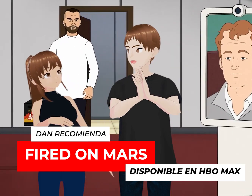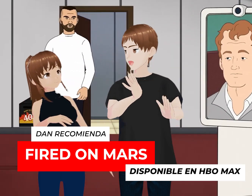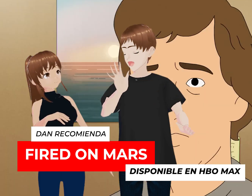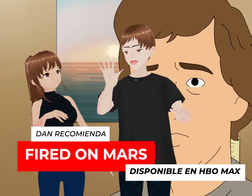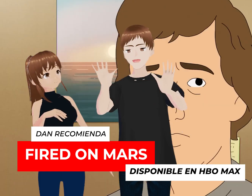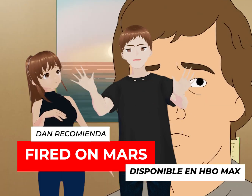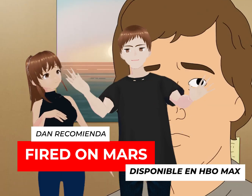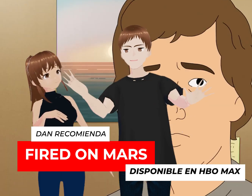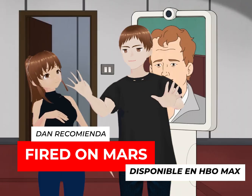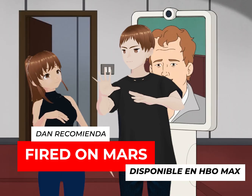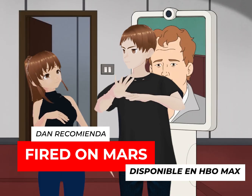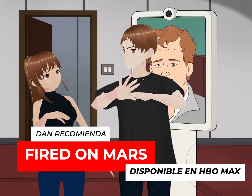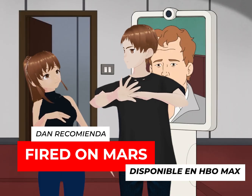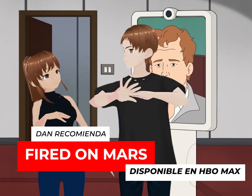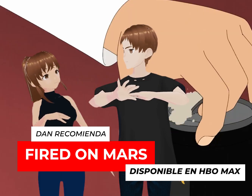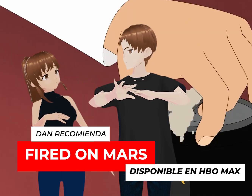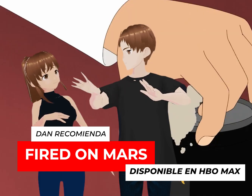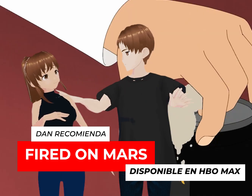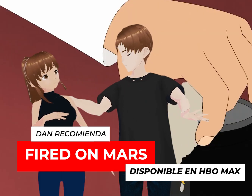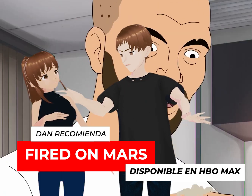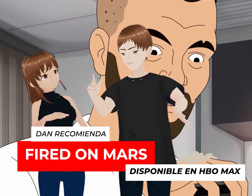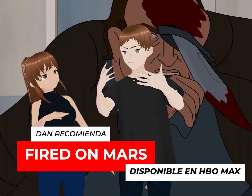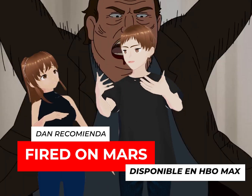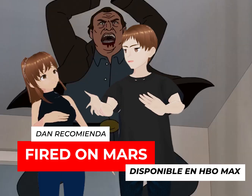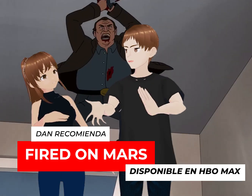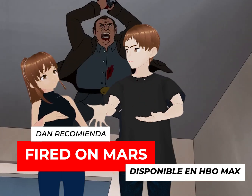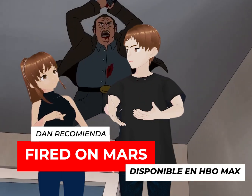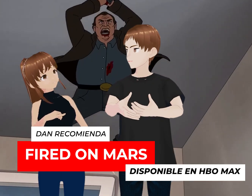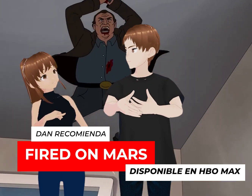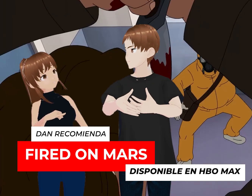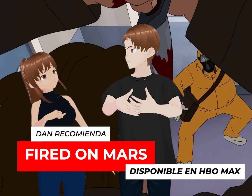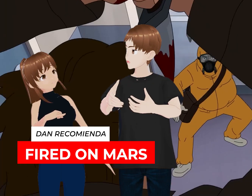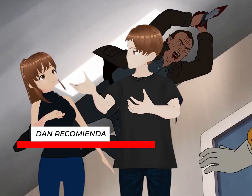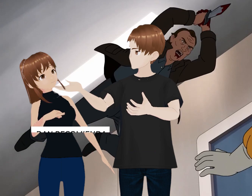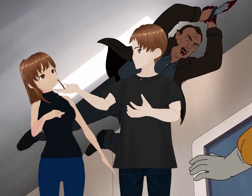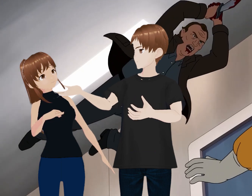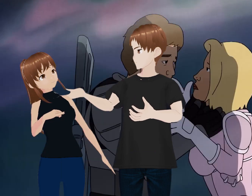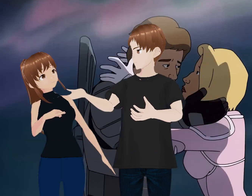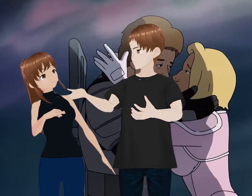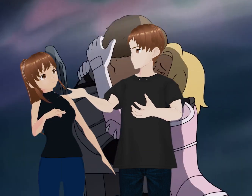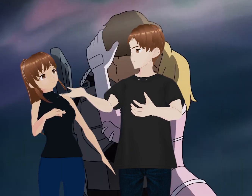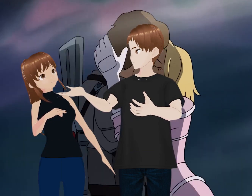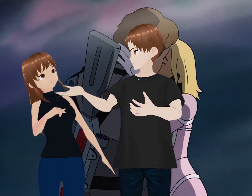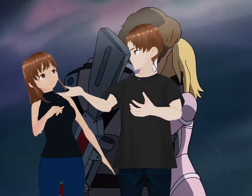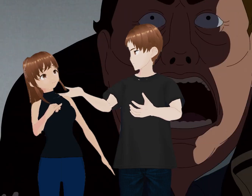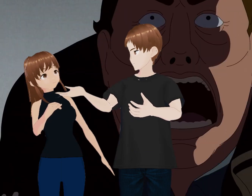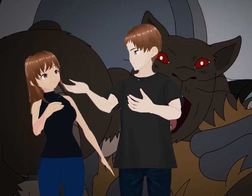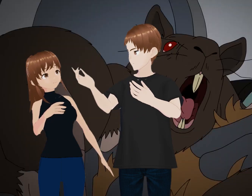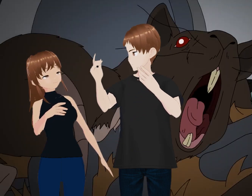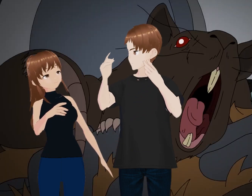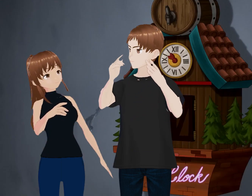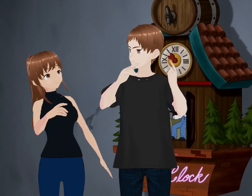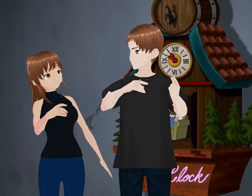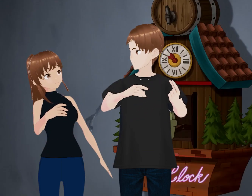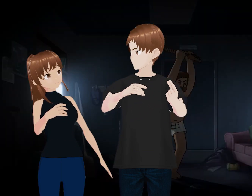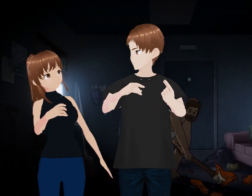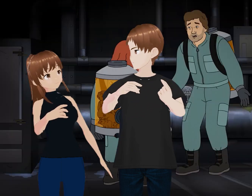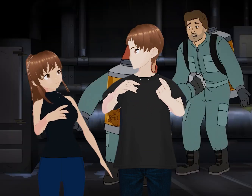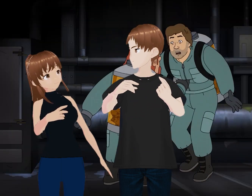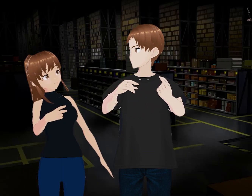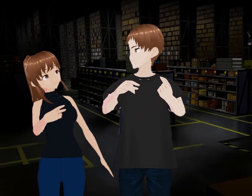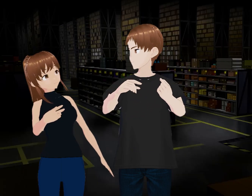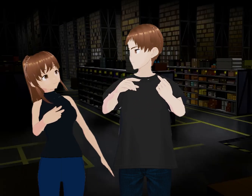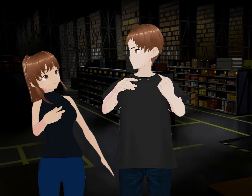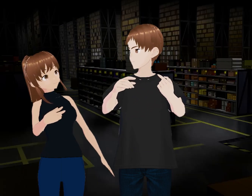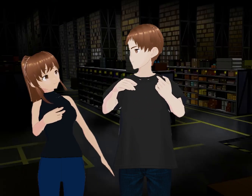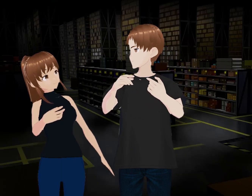honestamente, hay algunos episodios donde son deprimidos, son muy depresivos, porque imagínate que perdiste tu trabajo, pero no te pueden mandar al congelador.